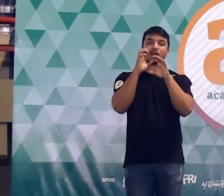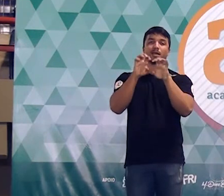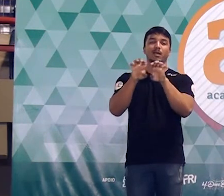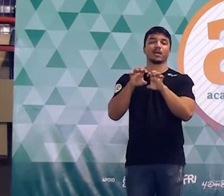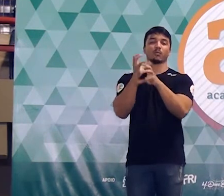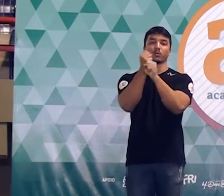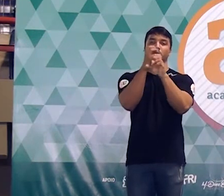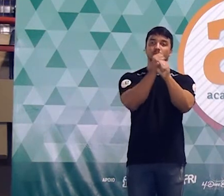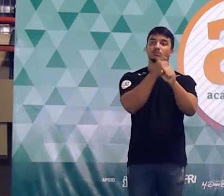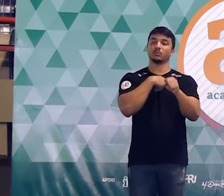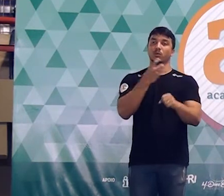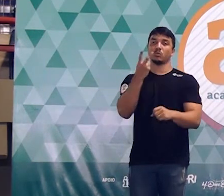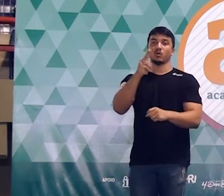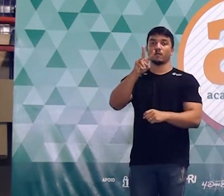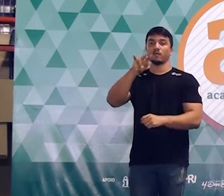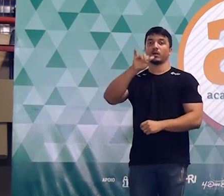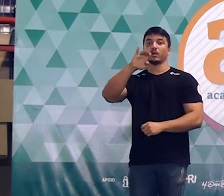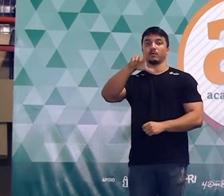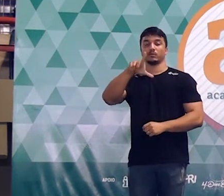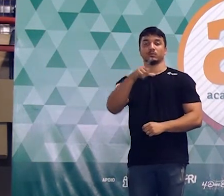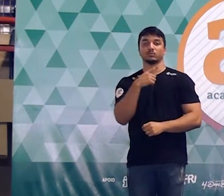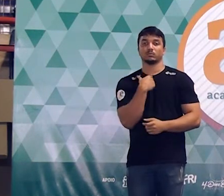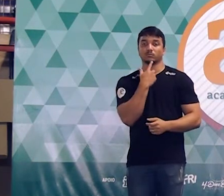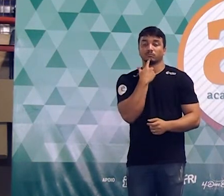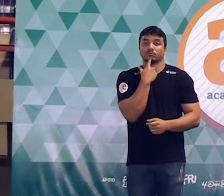equação só tem duas variáveis a gente consegue